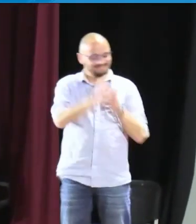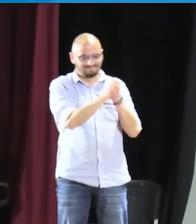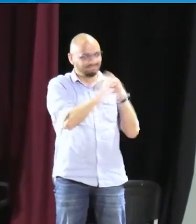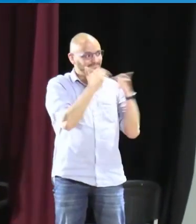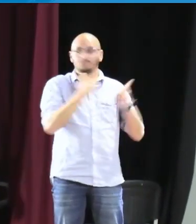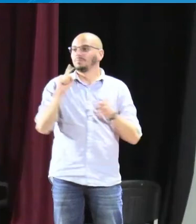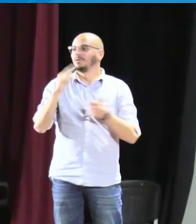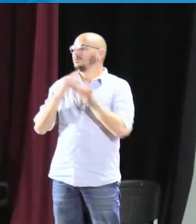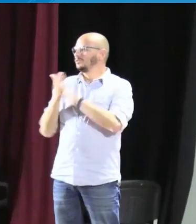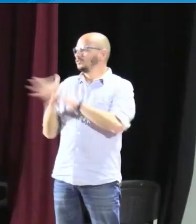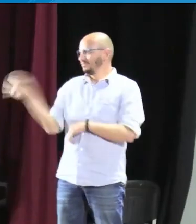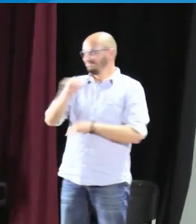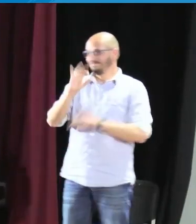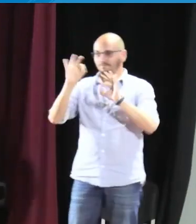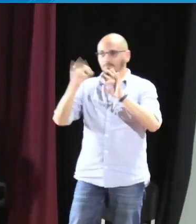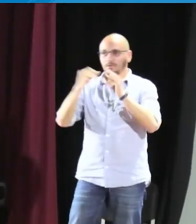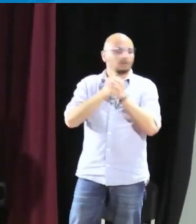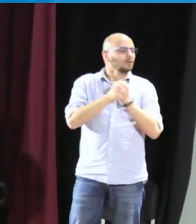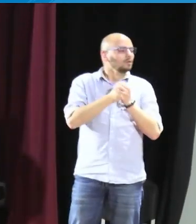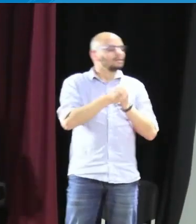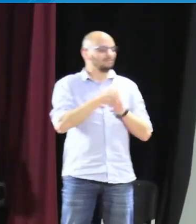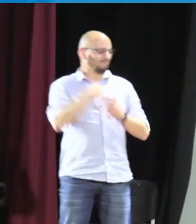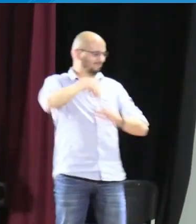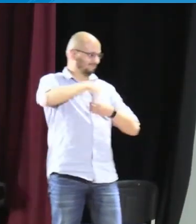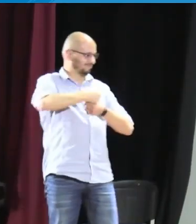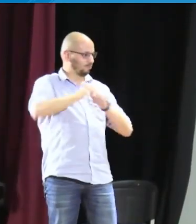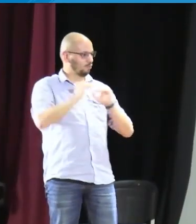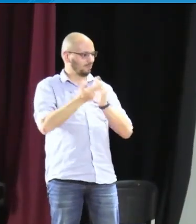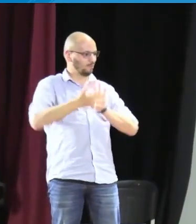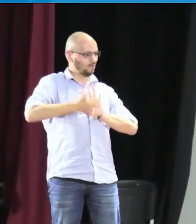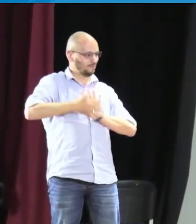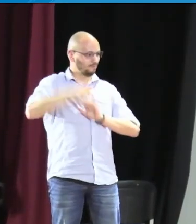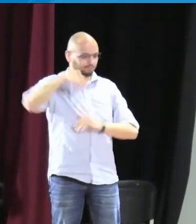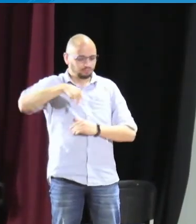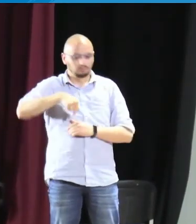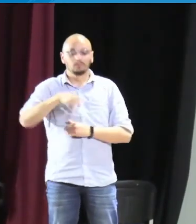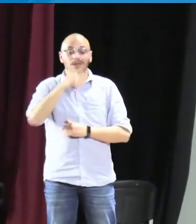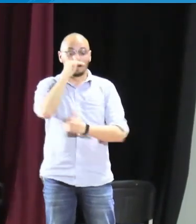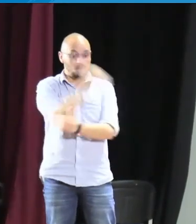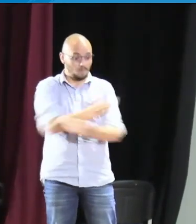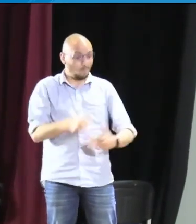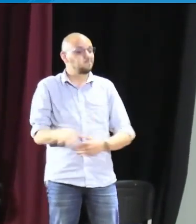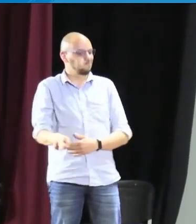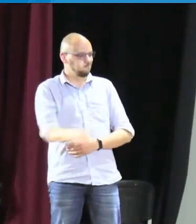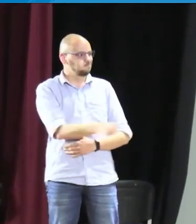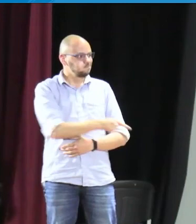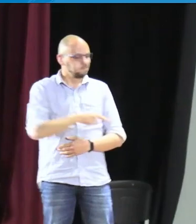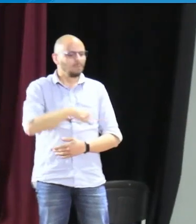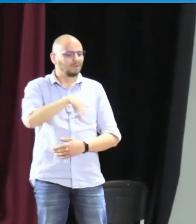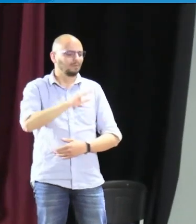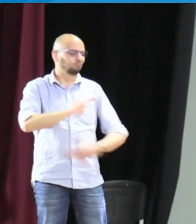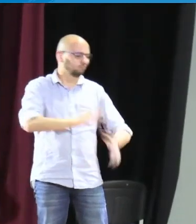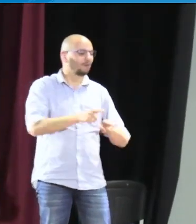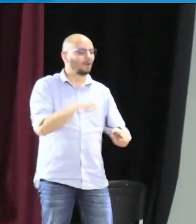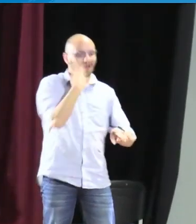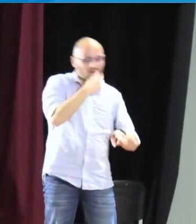Bueno, muy buenas tardes, Verónica y Diego, un gran saludo para todos y a toda la comunidad sorda. Yo trabajo como modelo en una institución